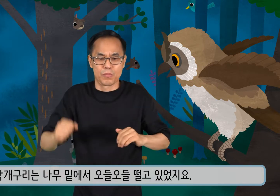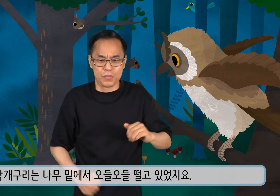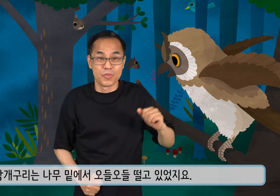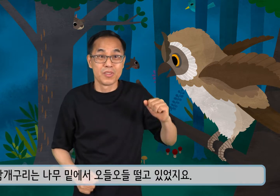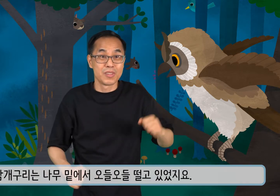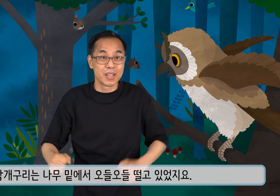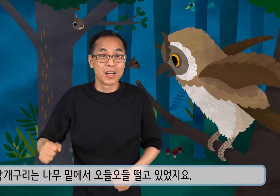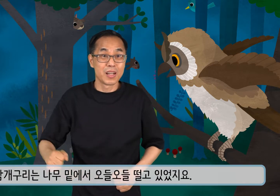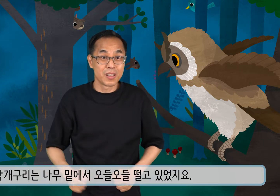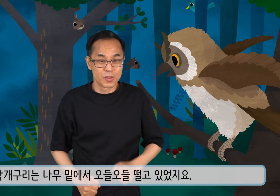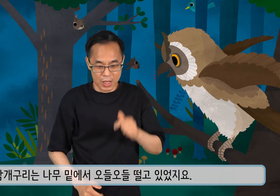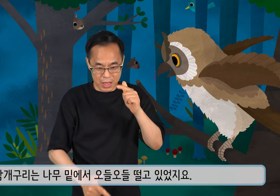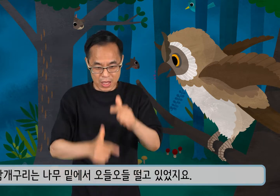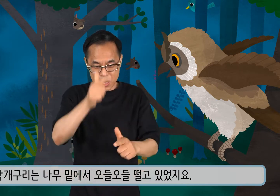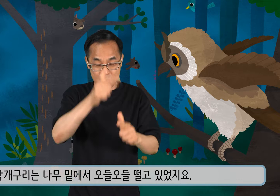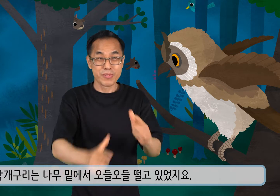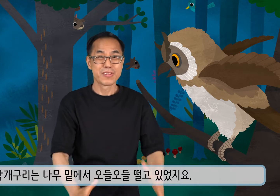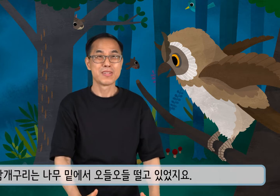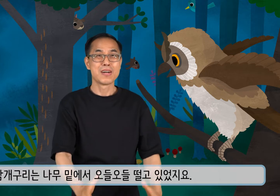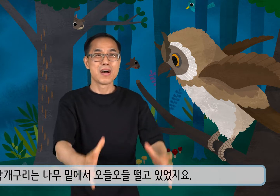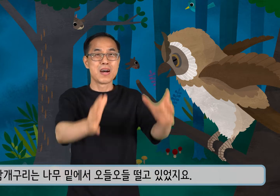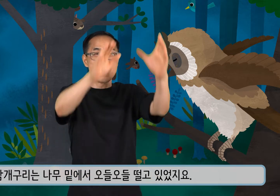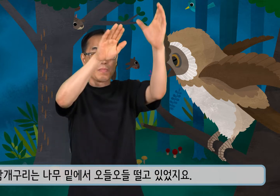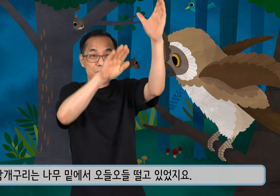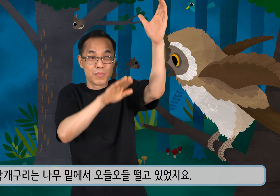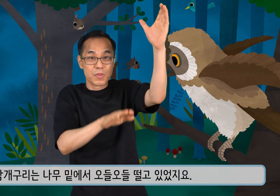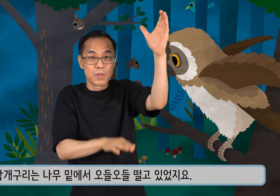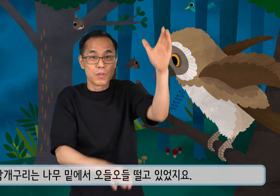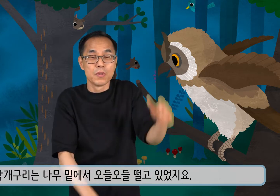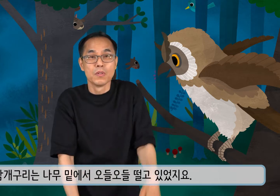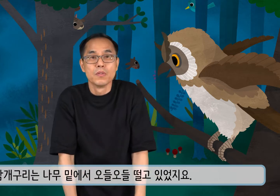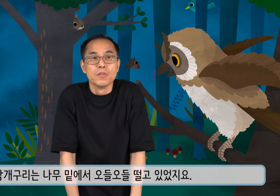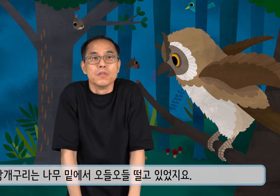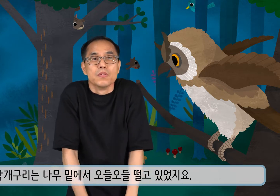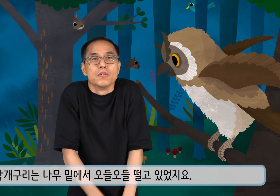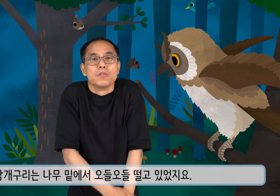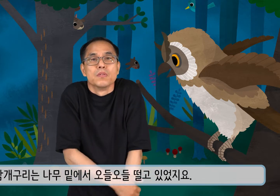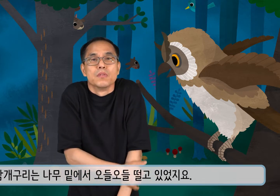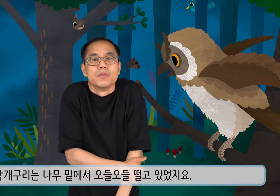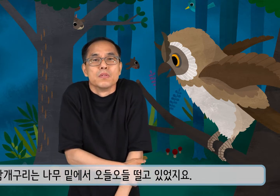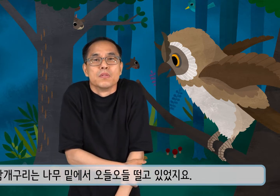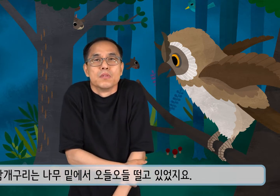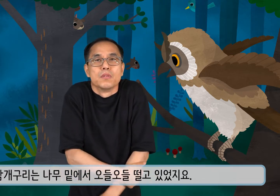참개구리는 나무 밑에서 오들오들 떨고 있었지요.